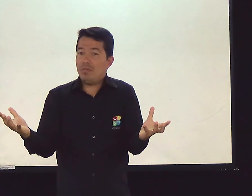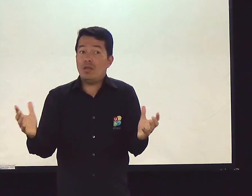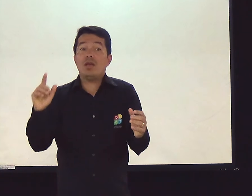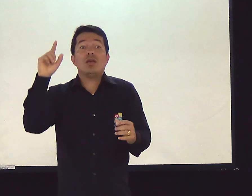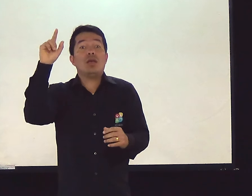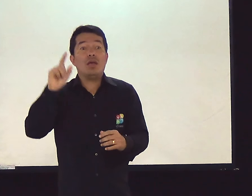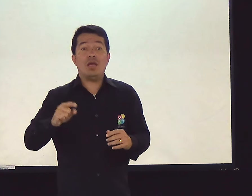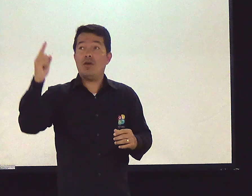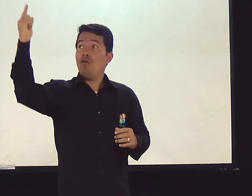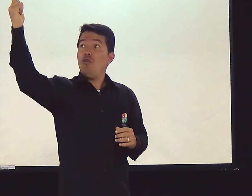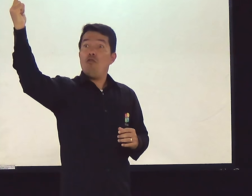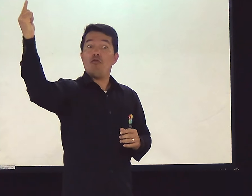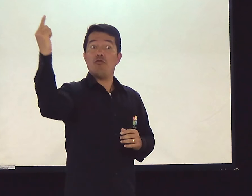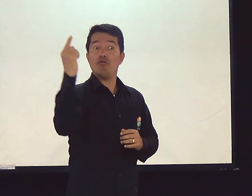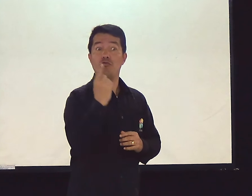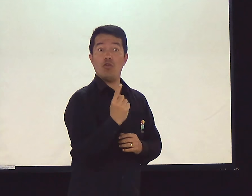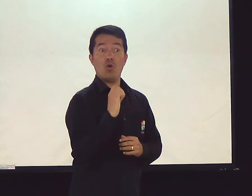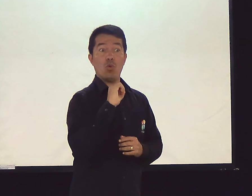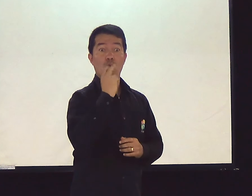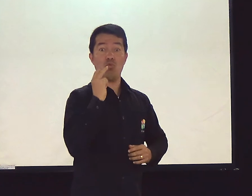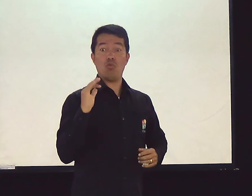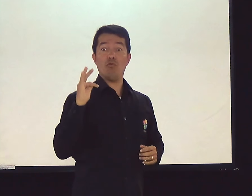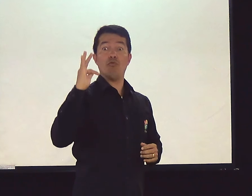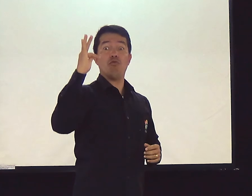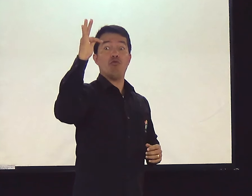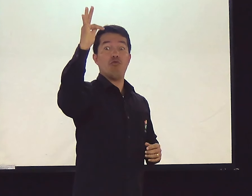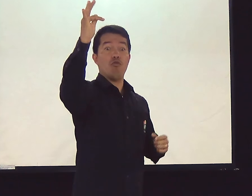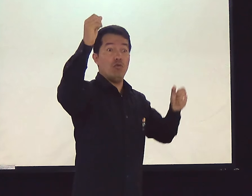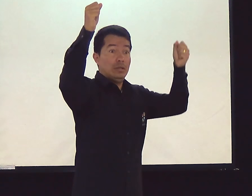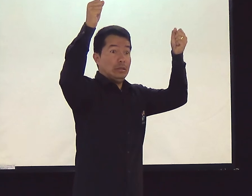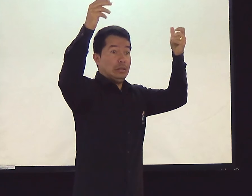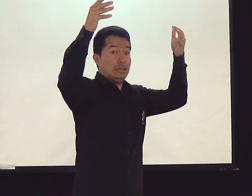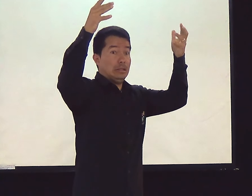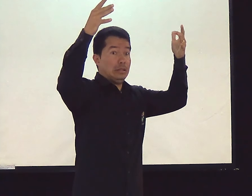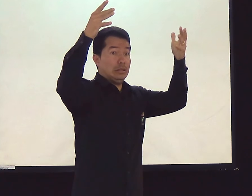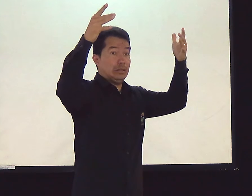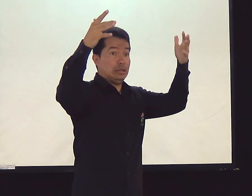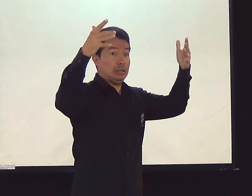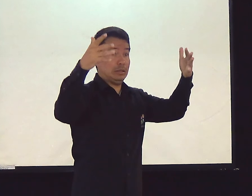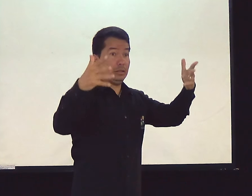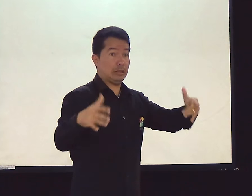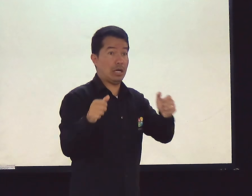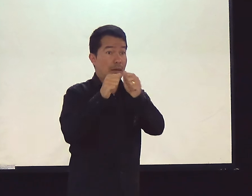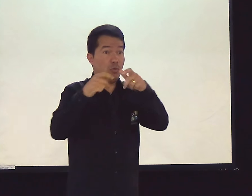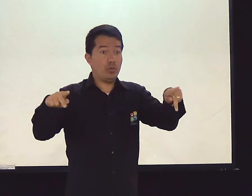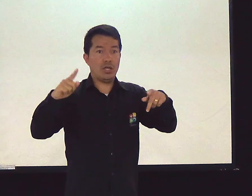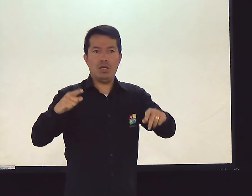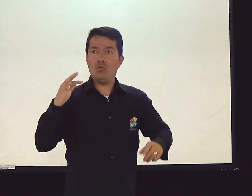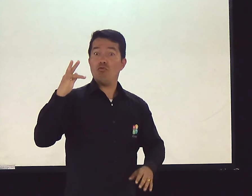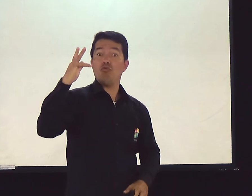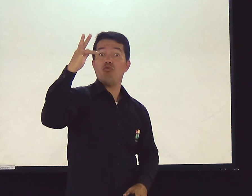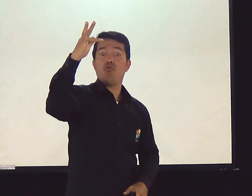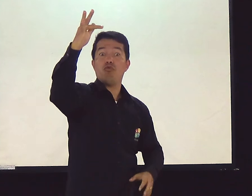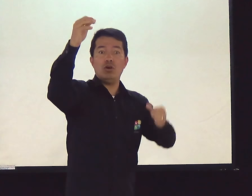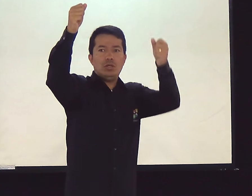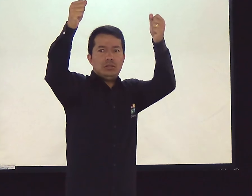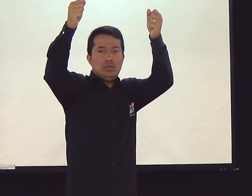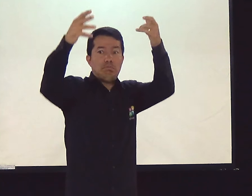é essa linguagem? É a volta de Jesus. Né? São coisas do futuro. Traz à tona coisas do